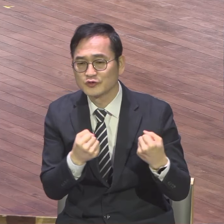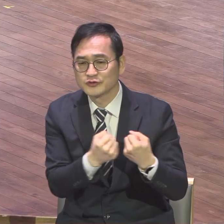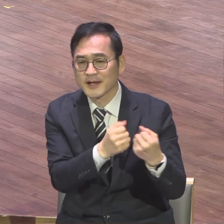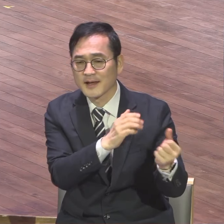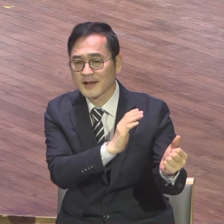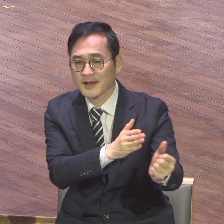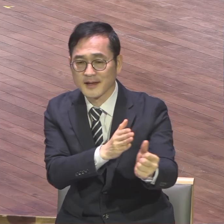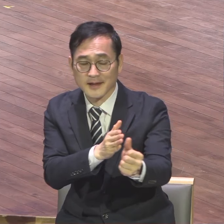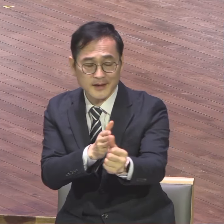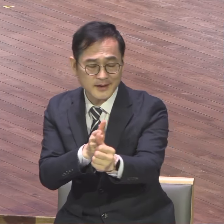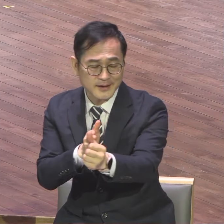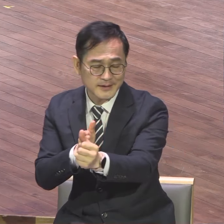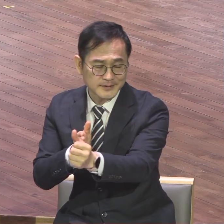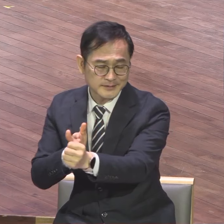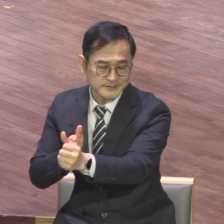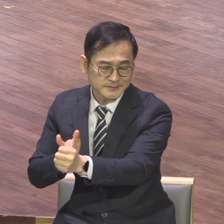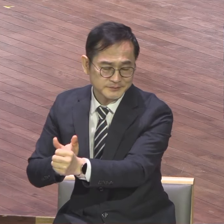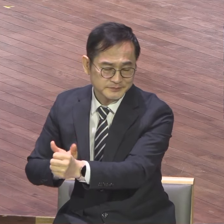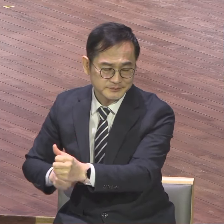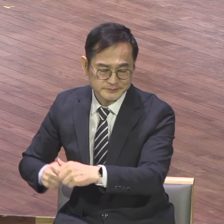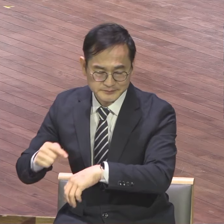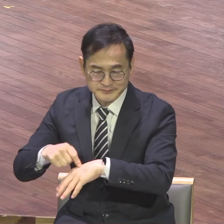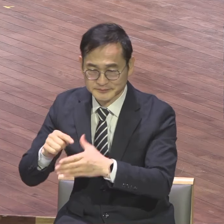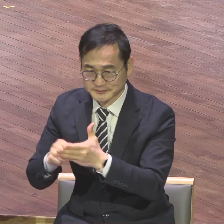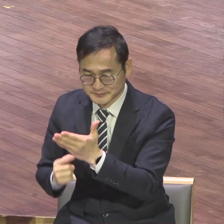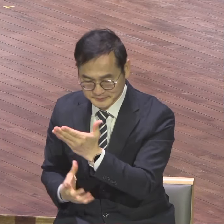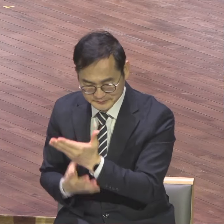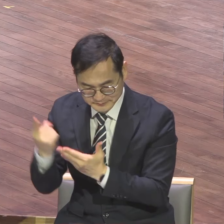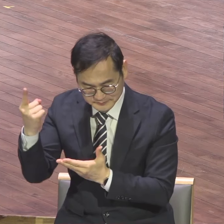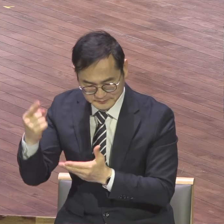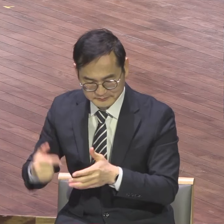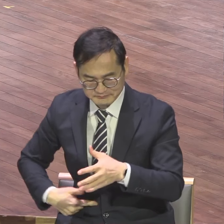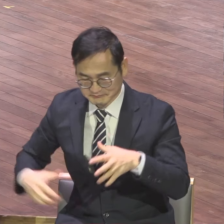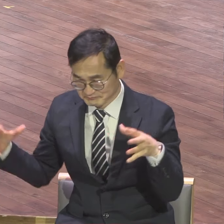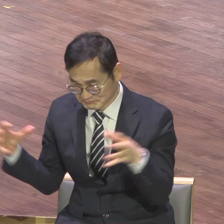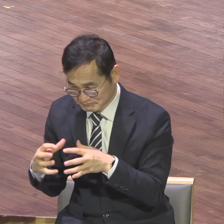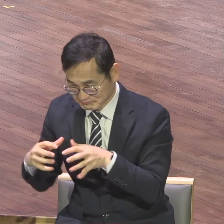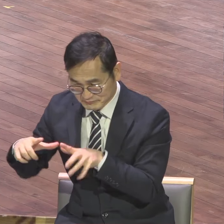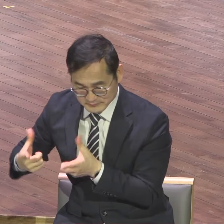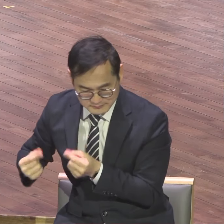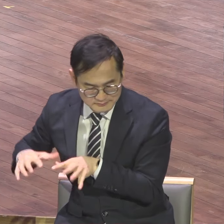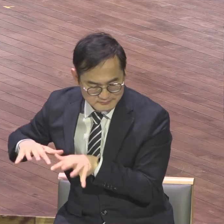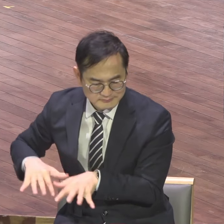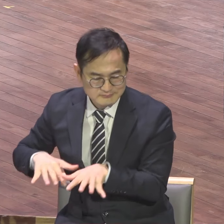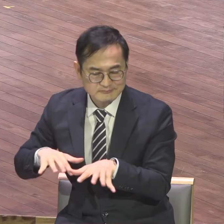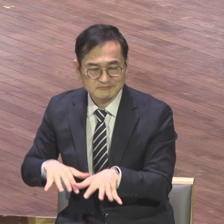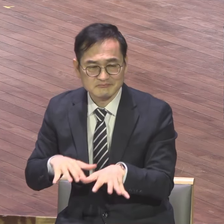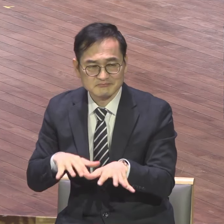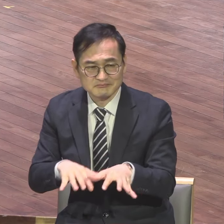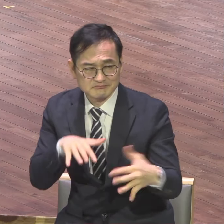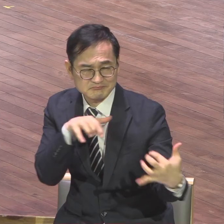승정보를 흘리기까지